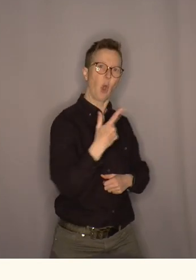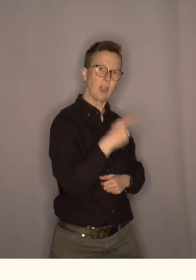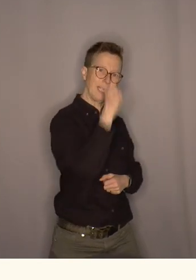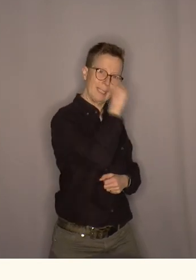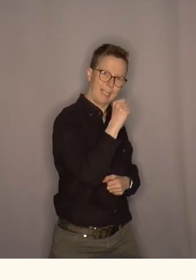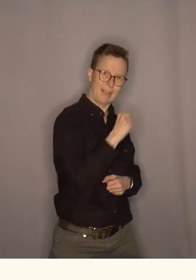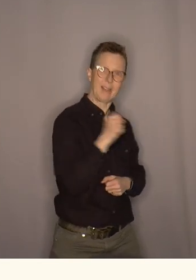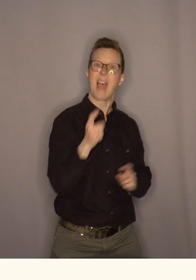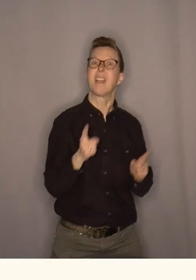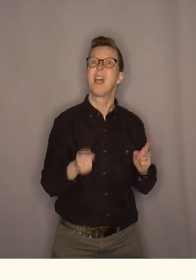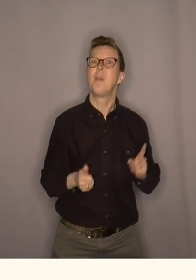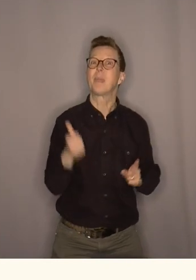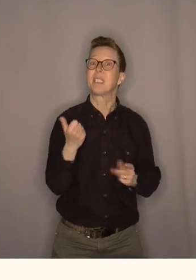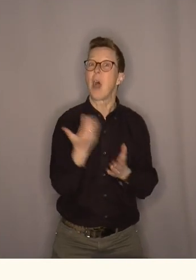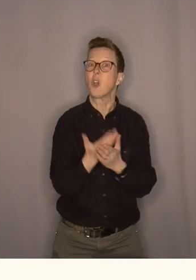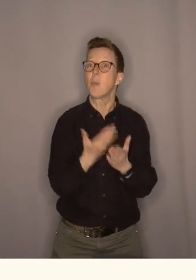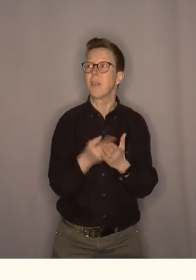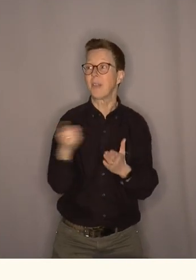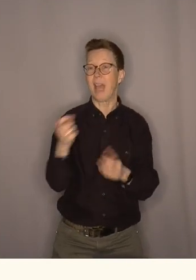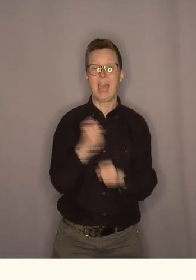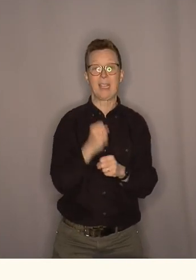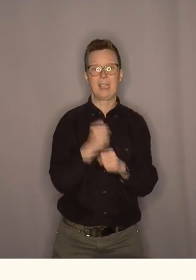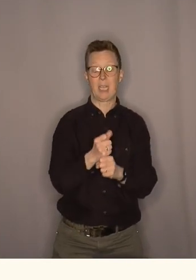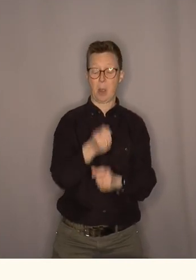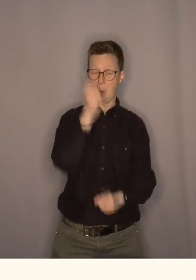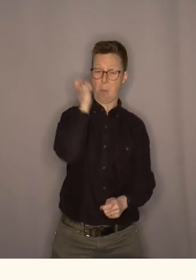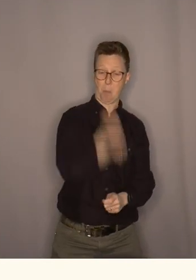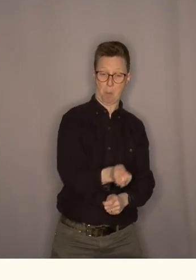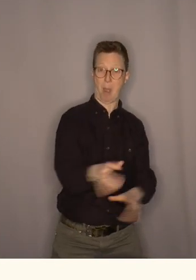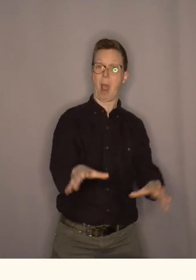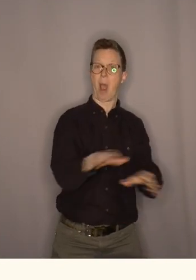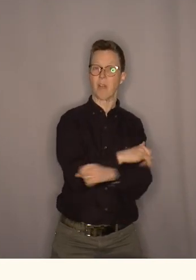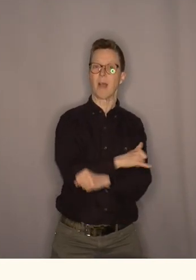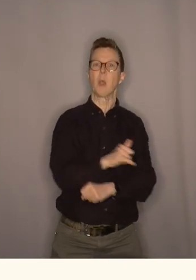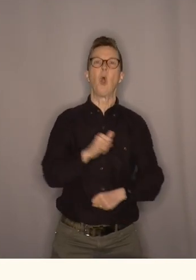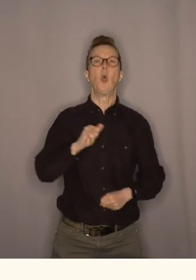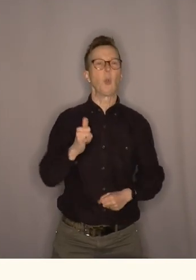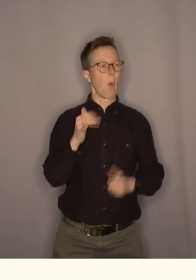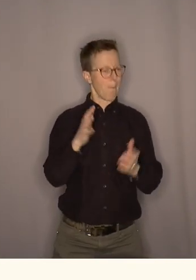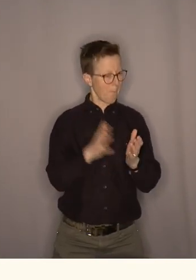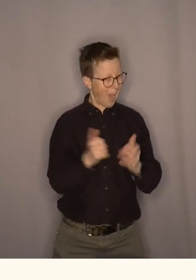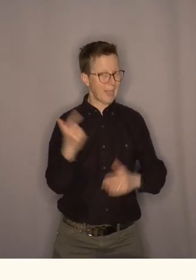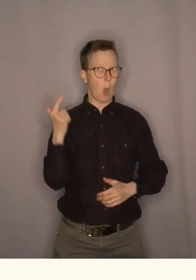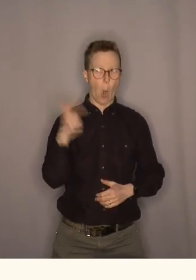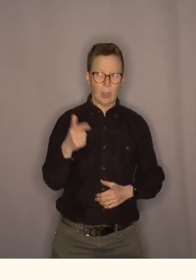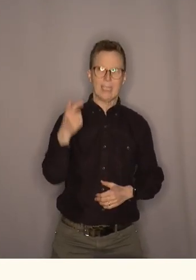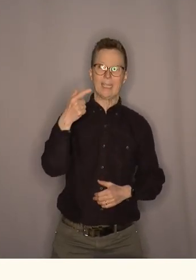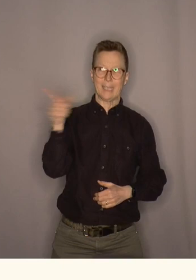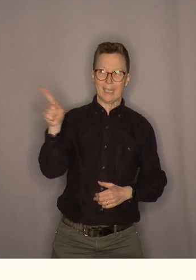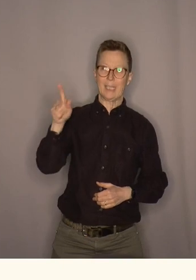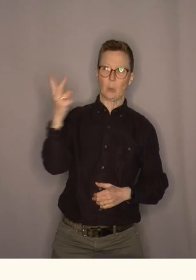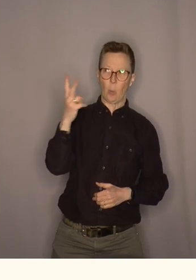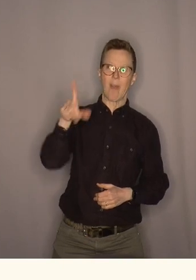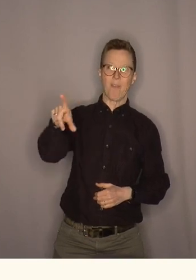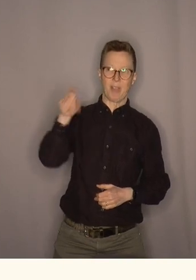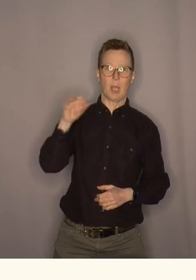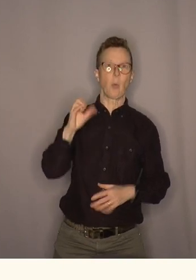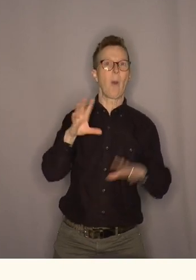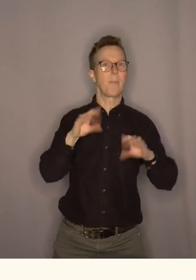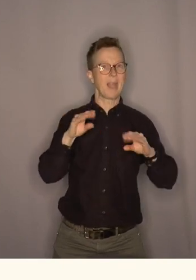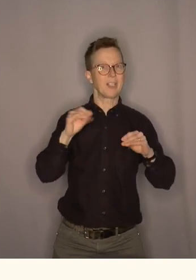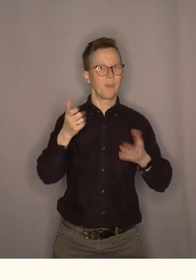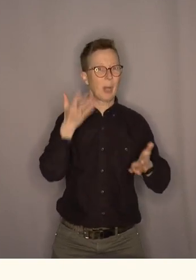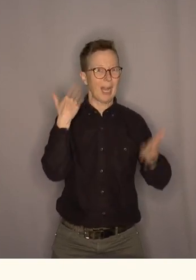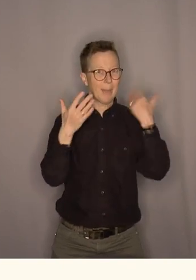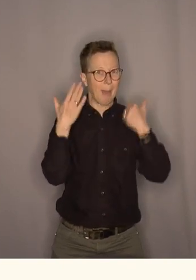Eller kanskje det beste argumentet som egentlig tromfer alt det andre at jo mer olje Åsland og Støre finner jo bedre